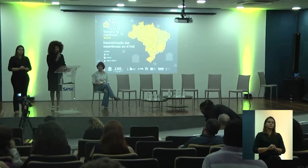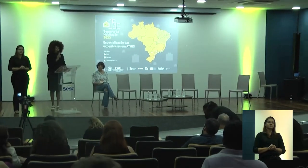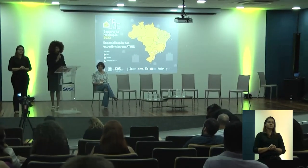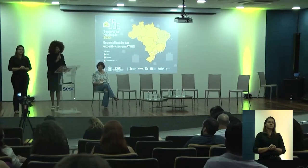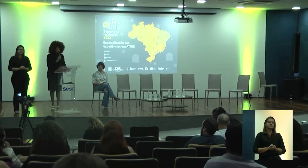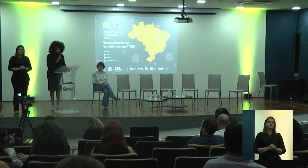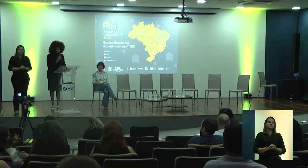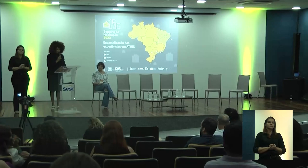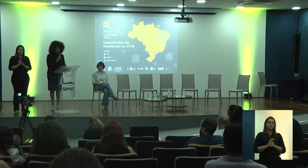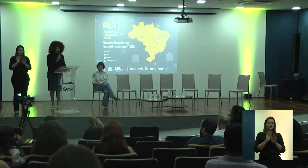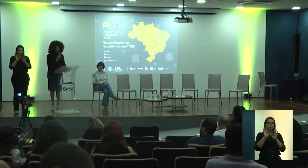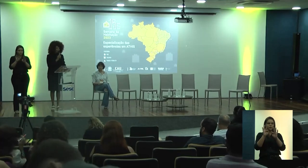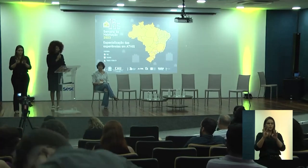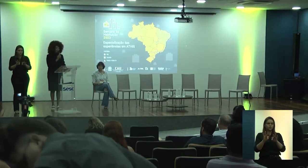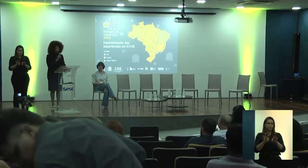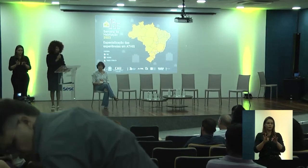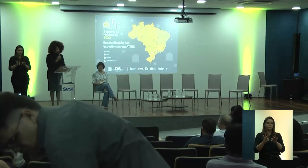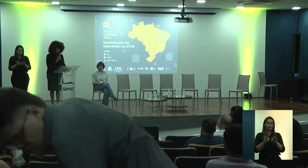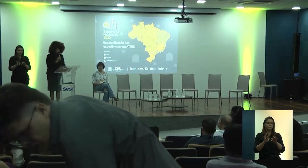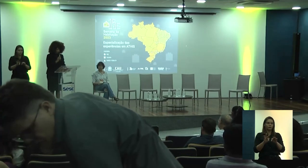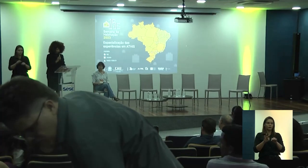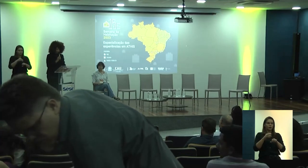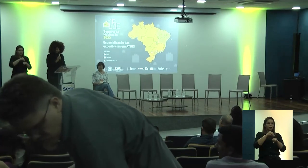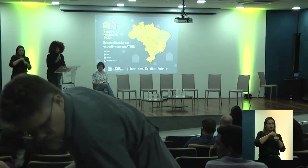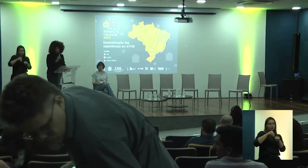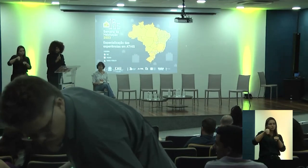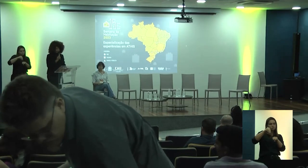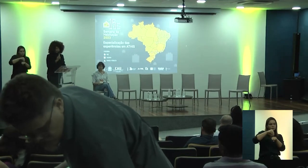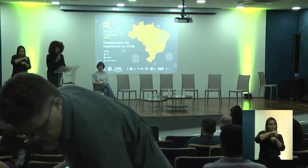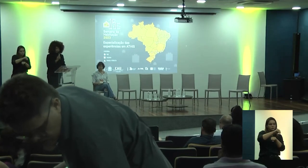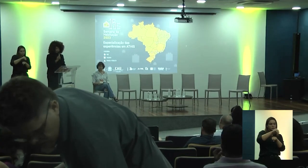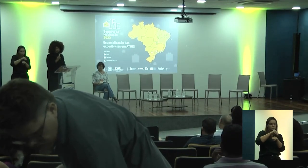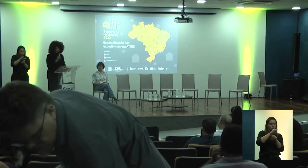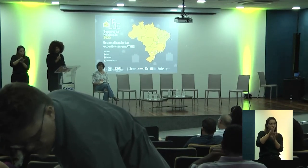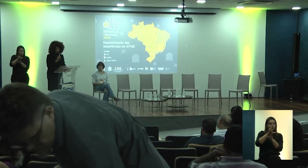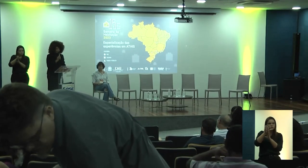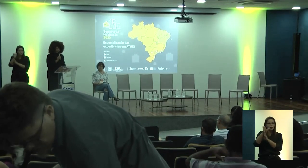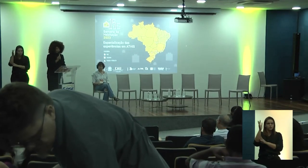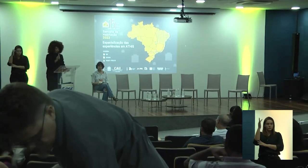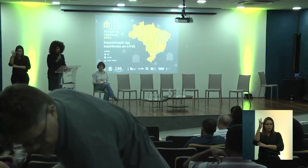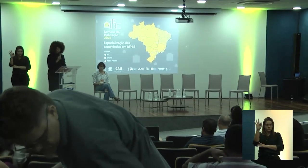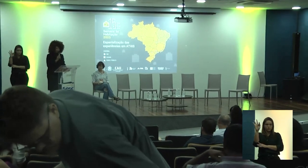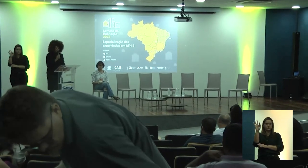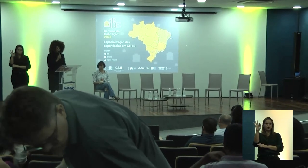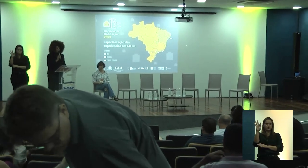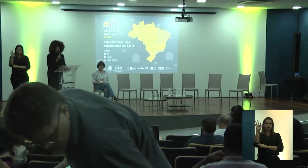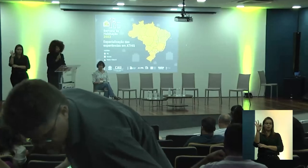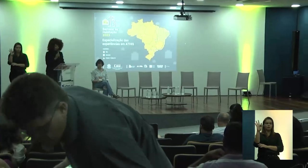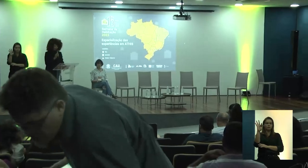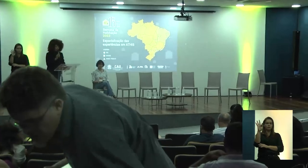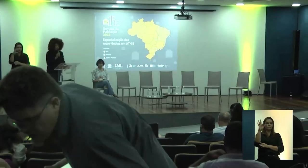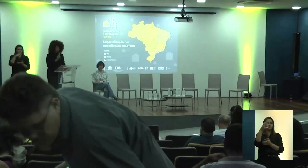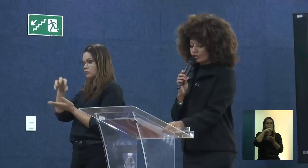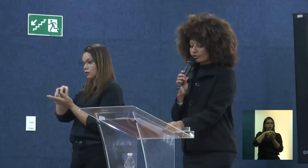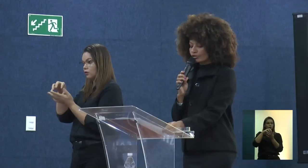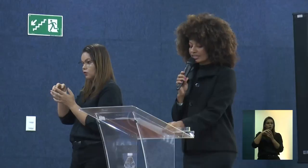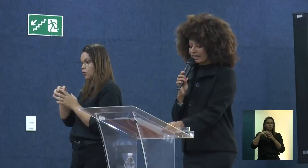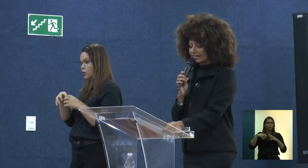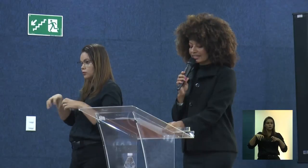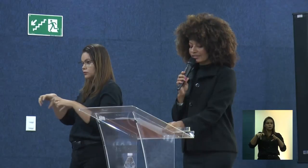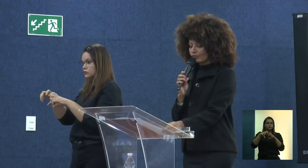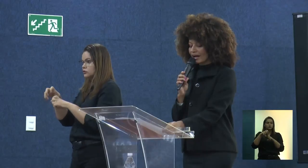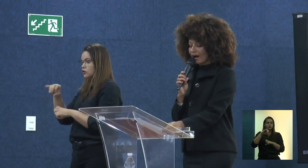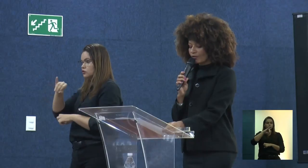Ao final, quem será a nossa mediadora? Será a conselheira federal da Comissão Ensino e Formação, a senhora